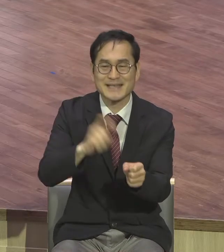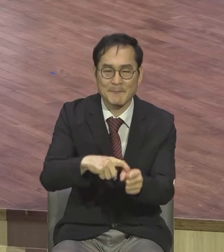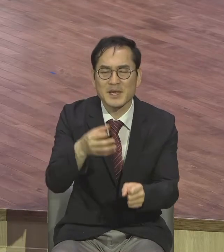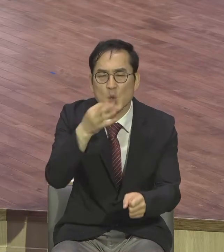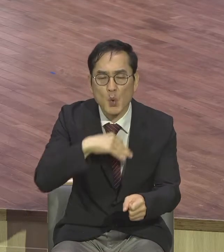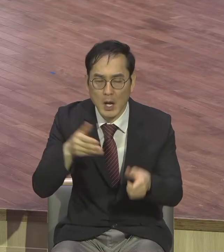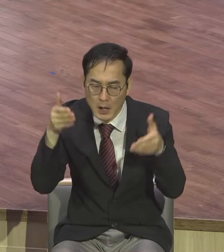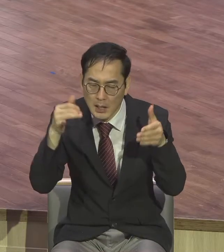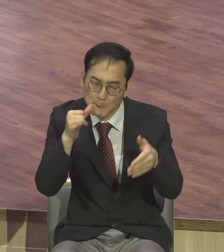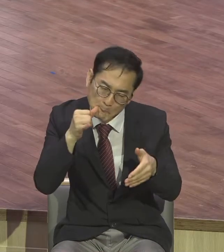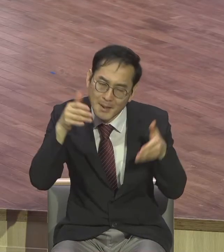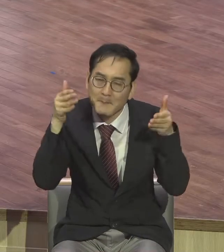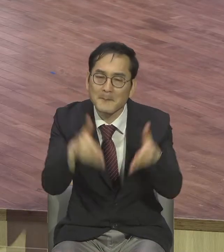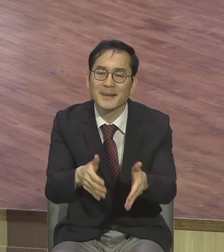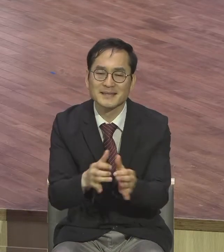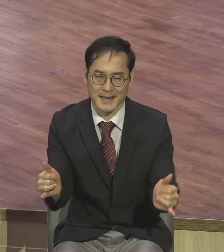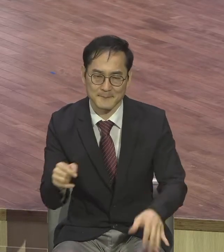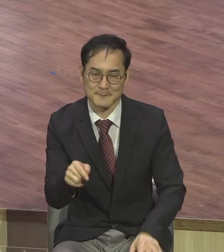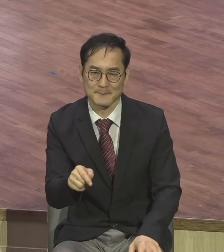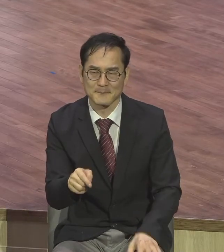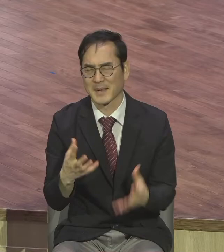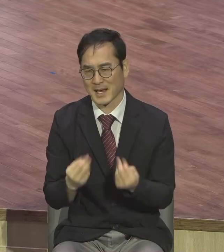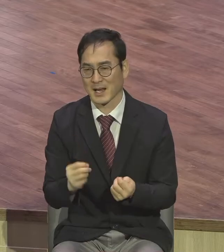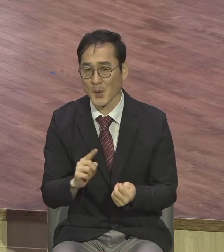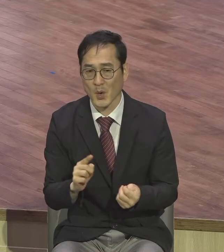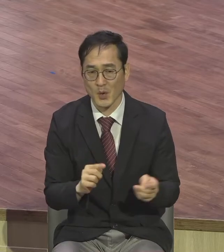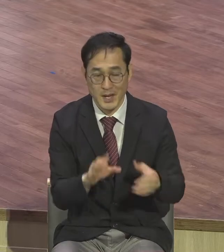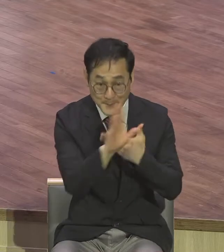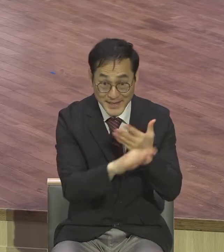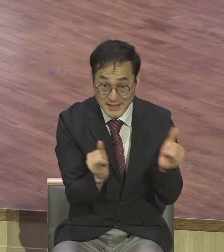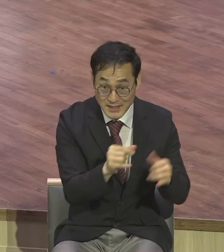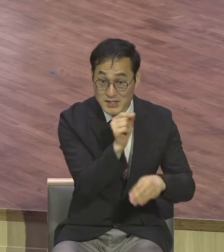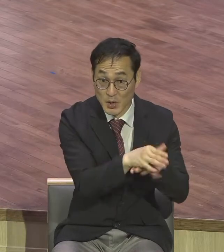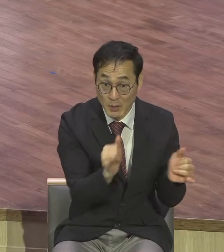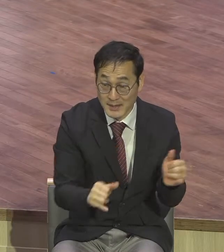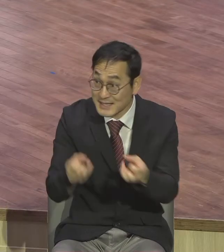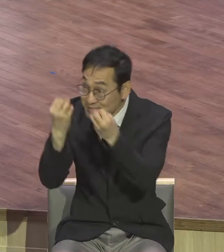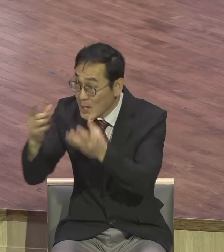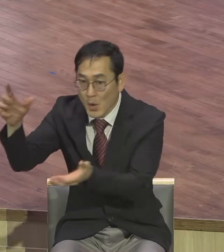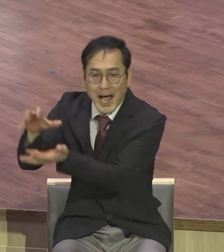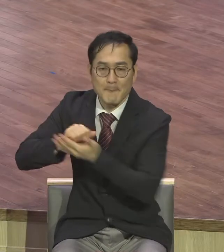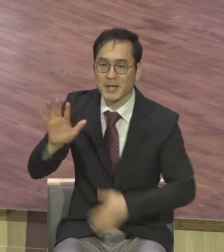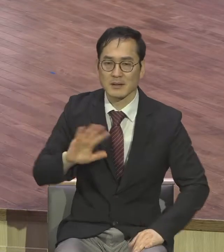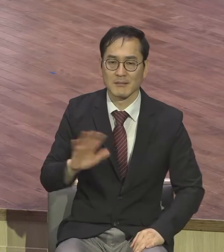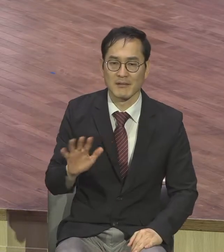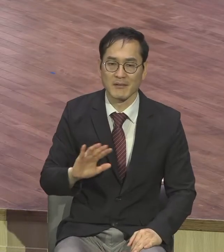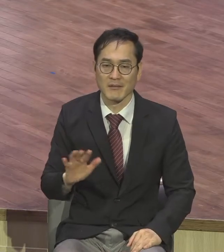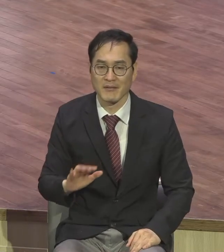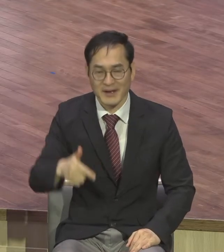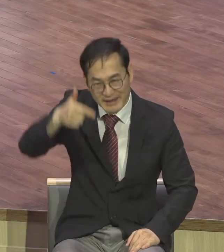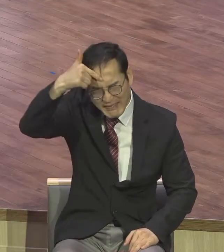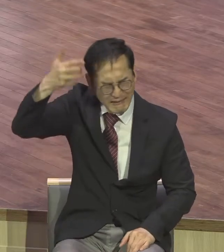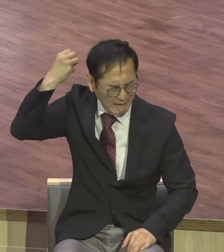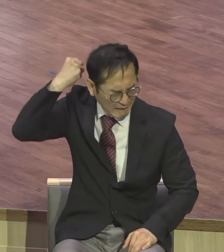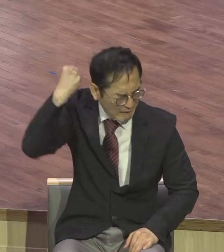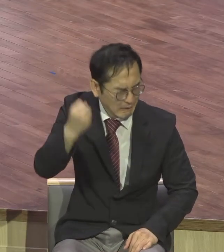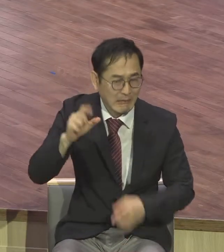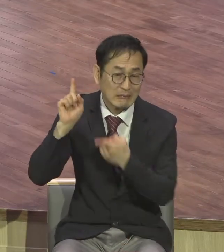바르시아 서기관들이에요 다 잠가 놨어요 우리는 바르시아 서기관들 전철을 밟으면 안 돼요